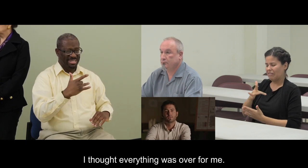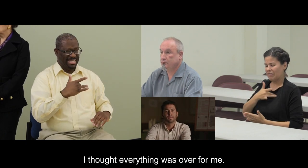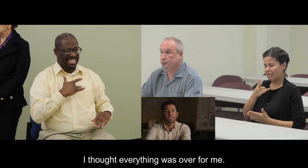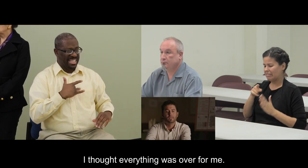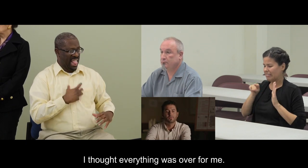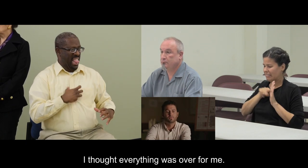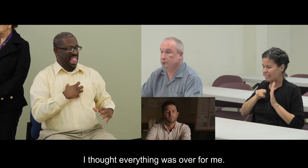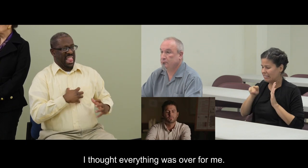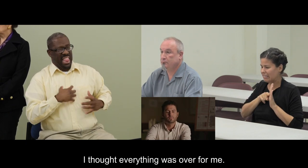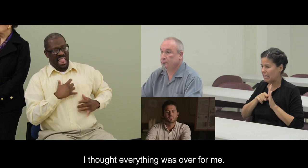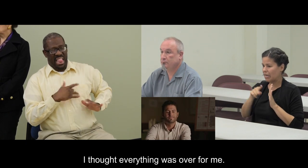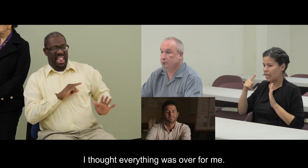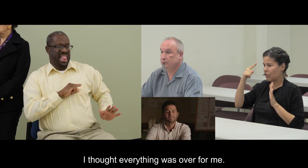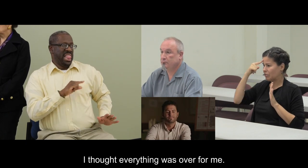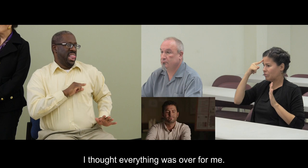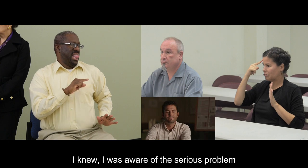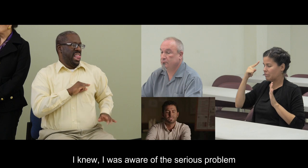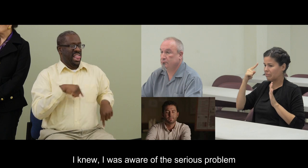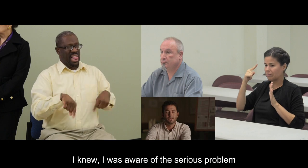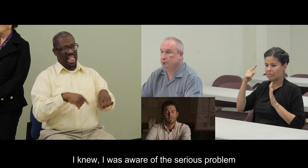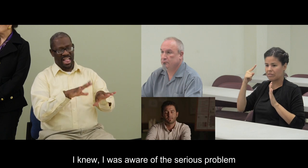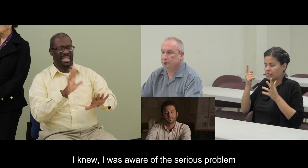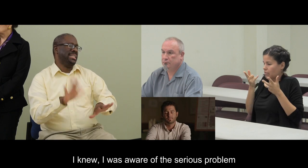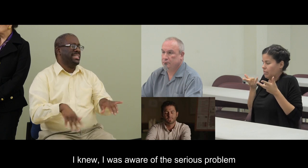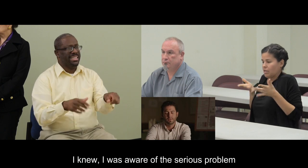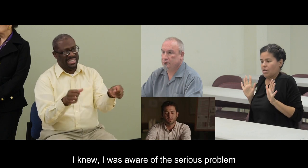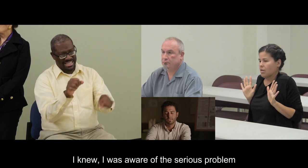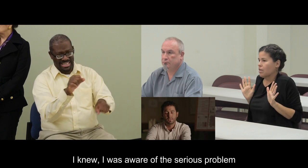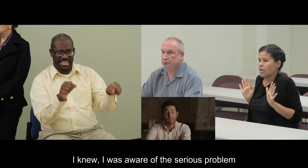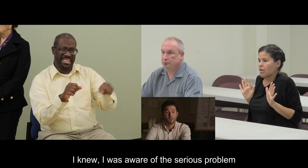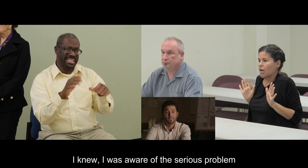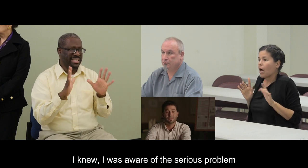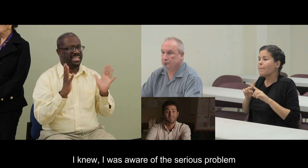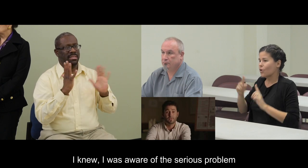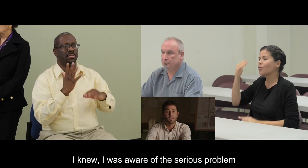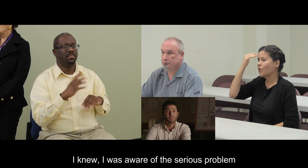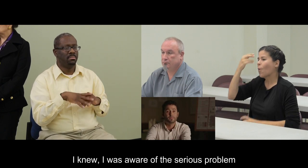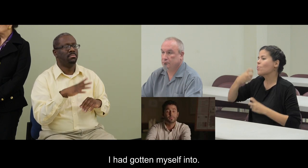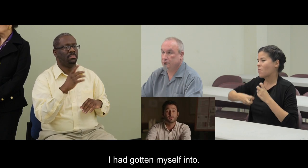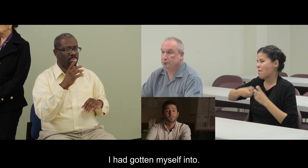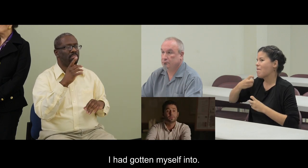había terminado. Sabía, estaba consciente del problema tan fuerte en que me había metido.